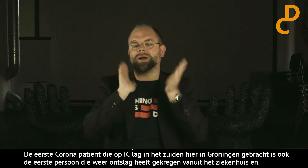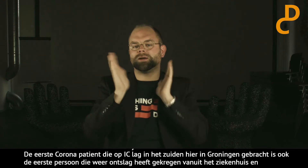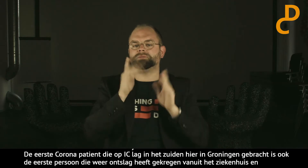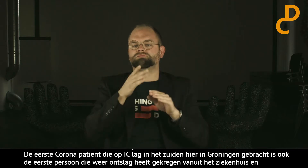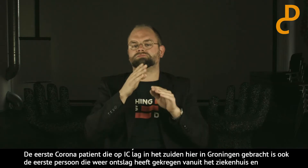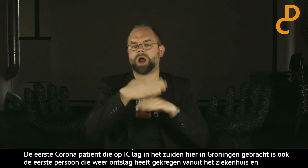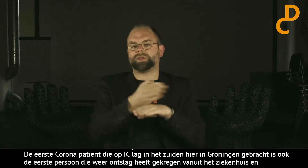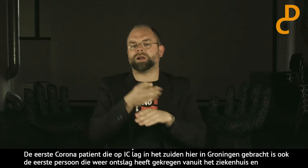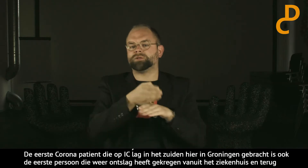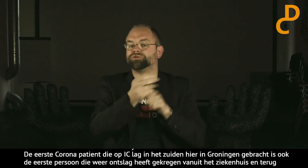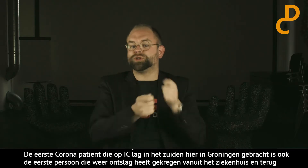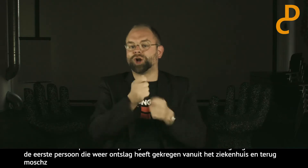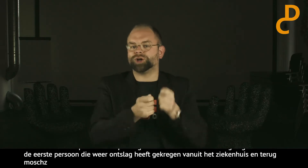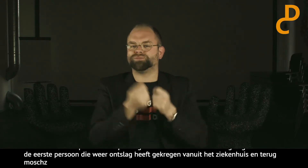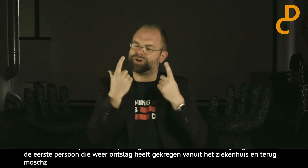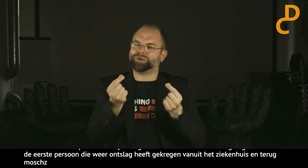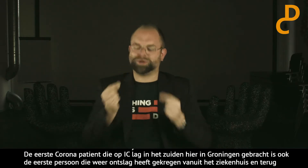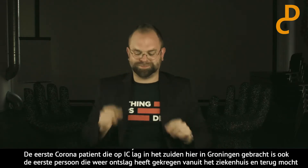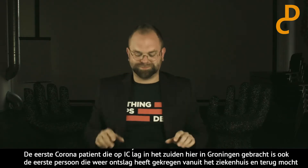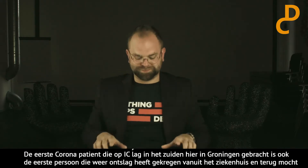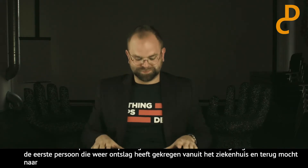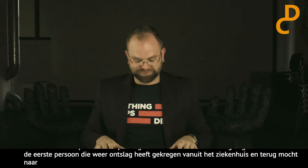En daar dus de verdere verpleging kreeg op de verpleegafdeling.